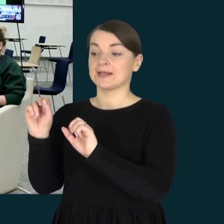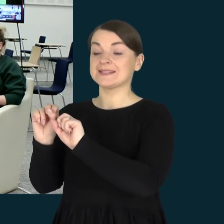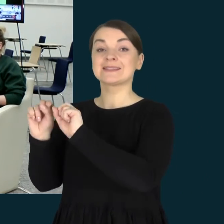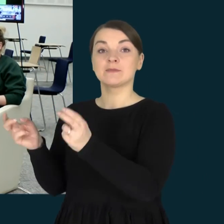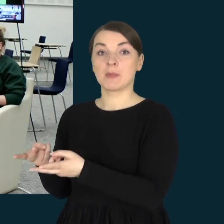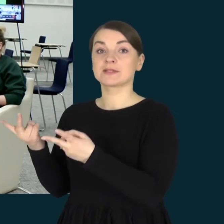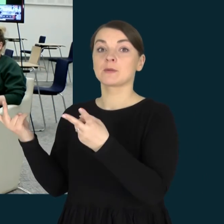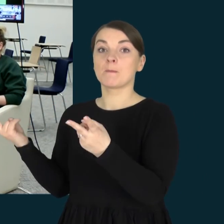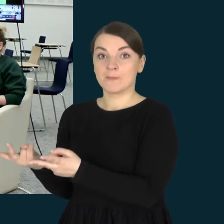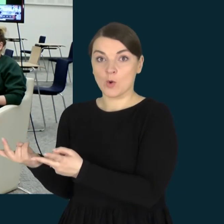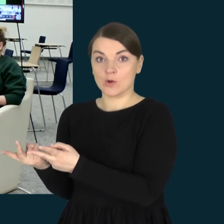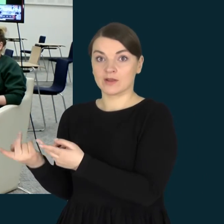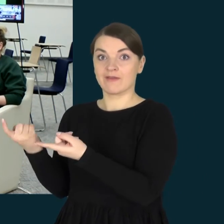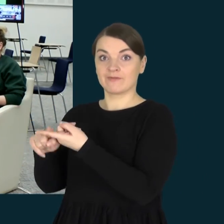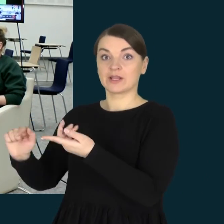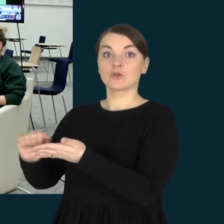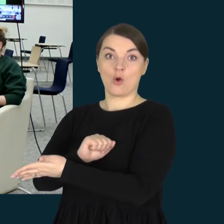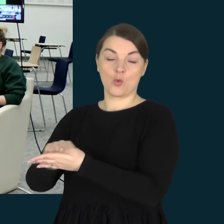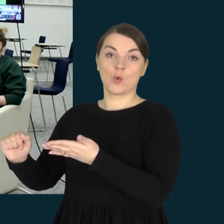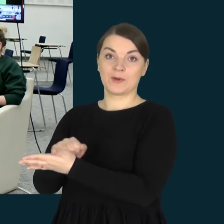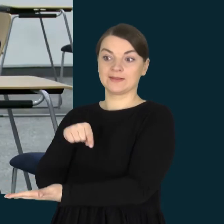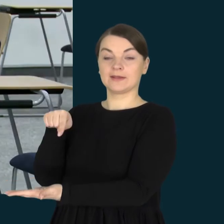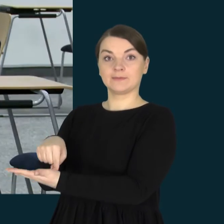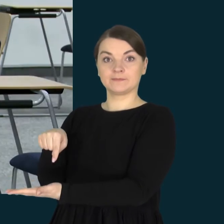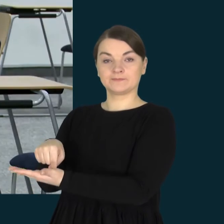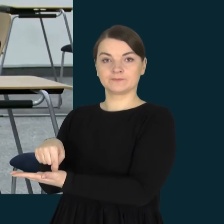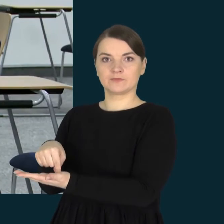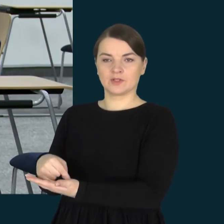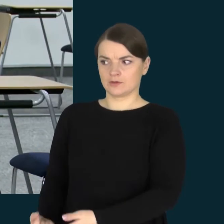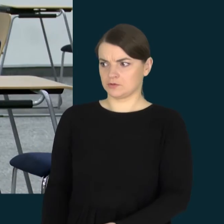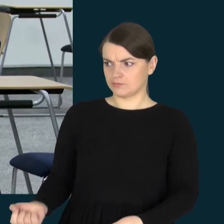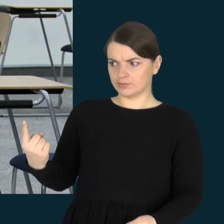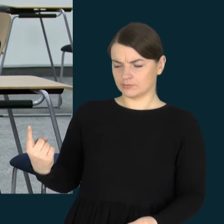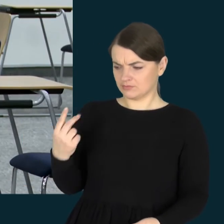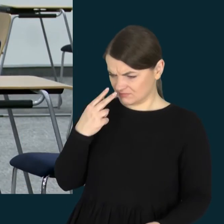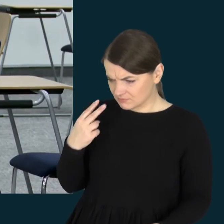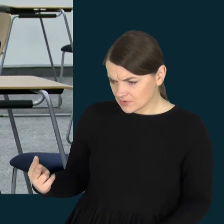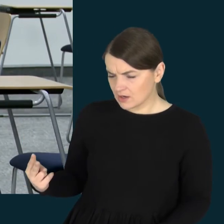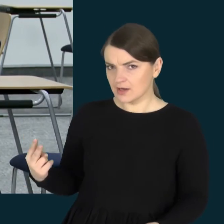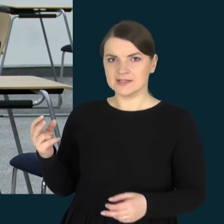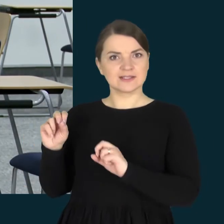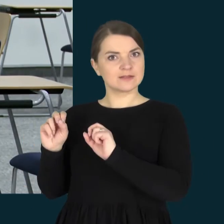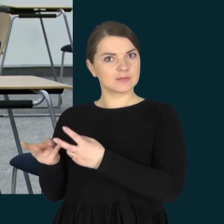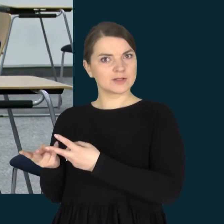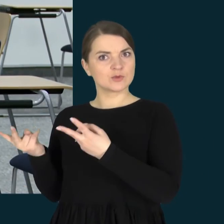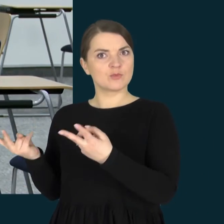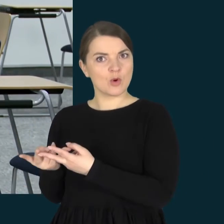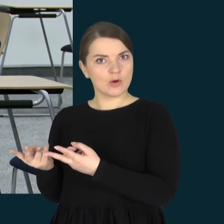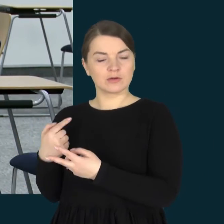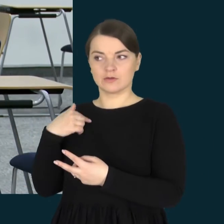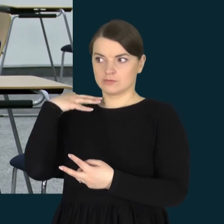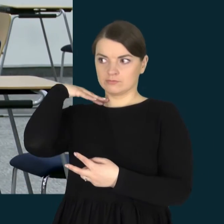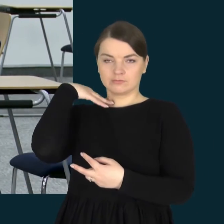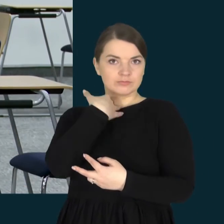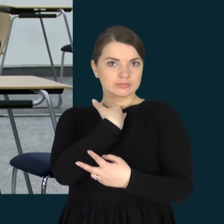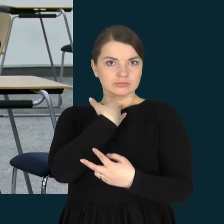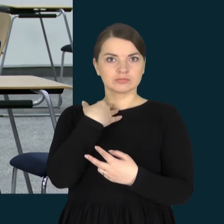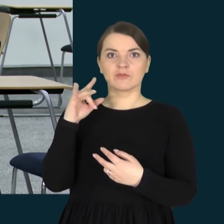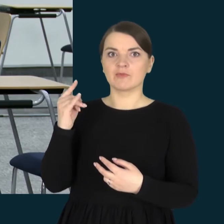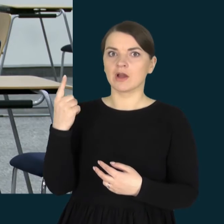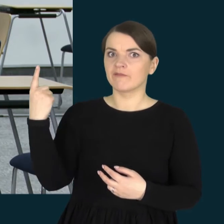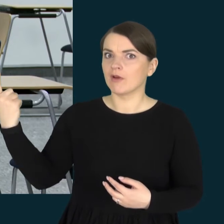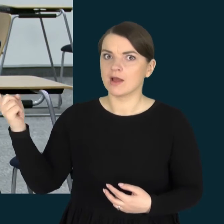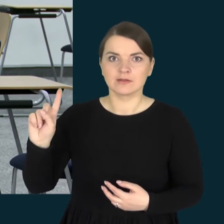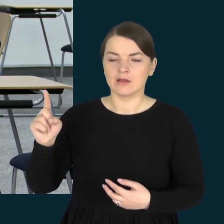pagal dokumentus. Ir kai sužinojau, kad jis turi spetsporeikius, aš nustabau. Net ne vienas vaikas ir ne vienoje